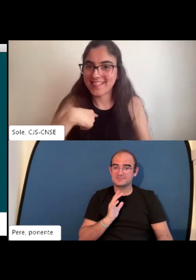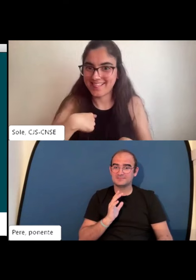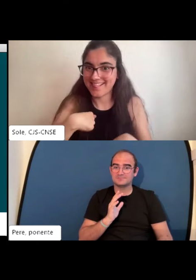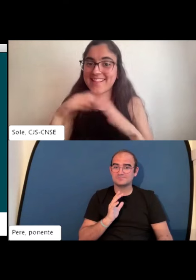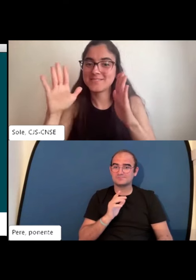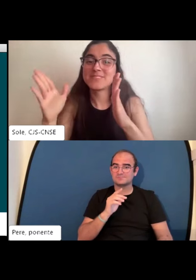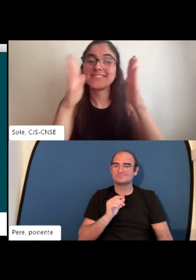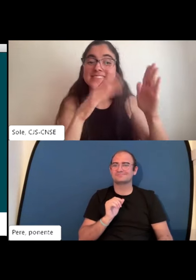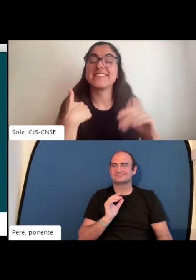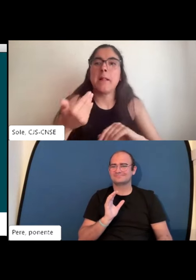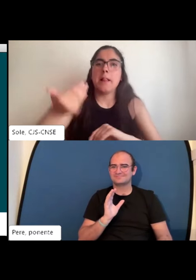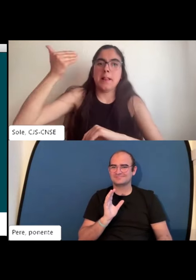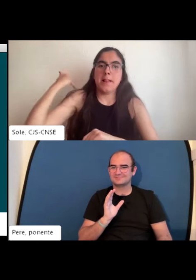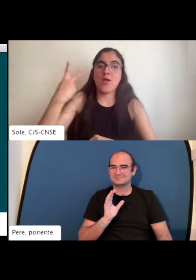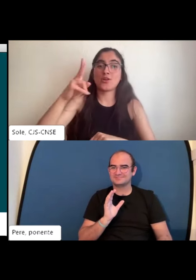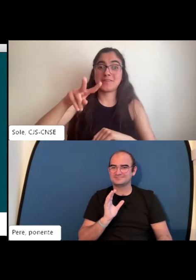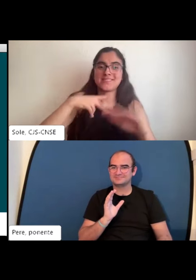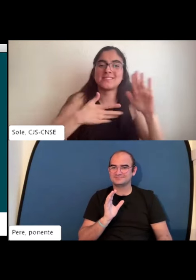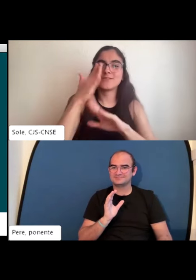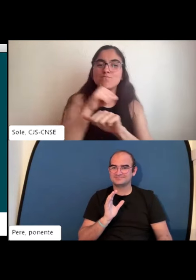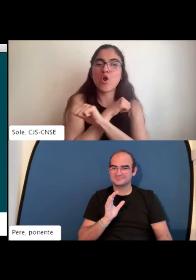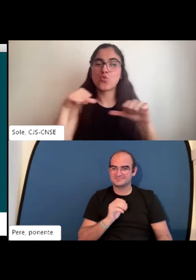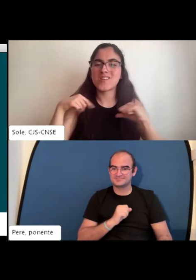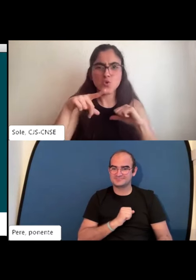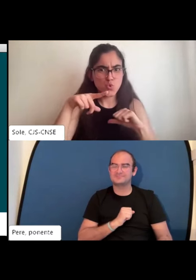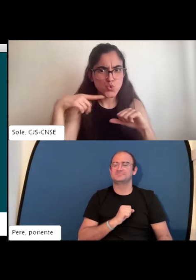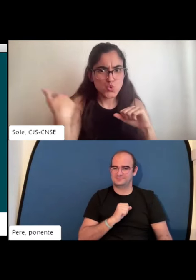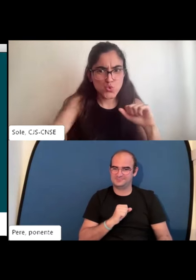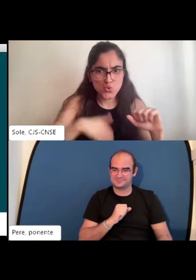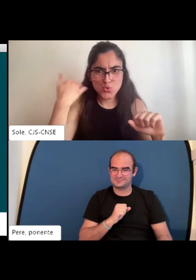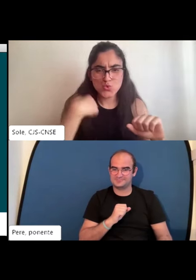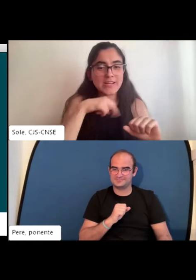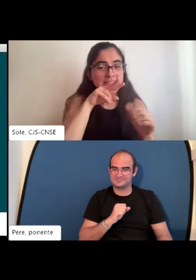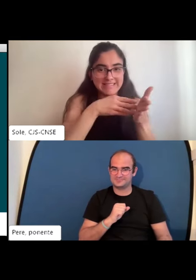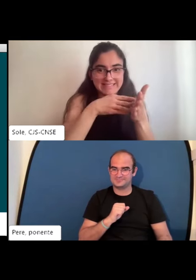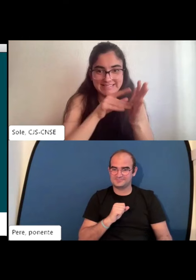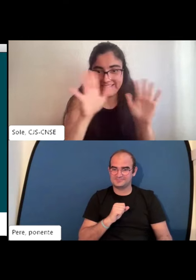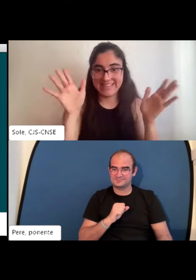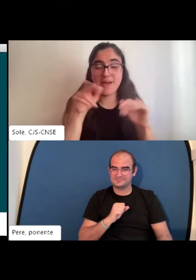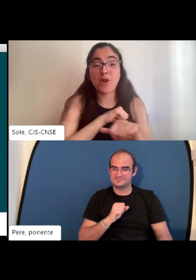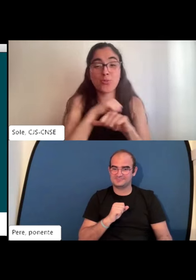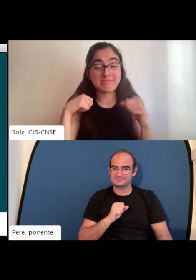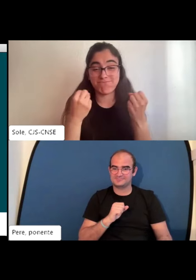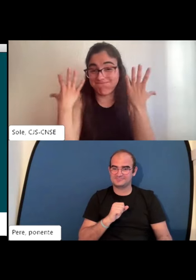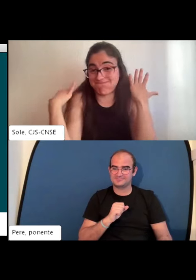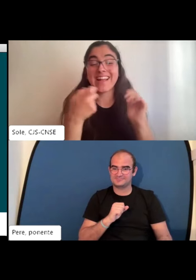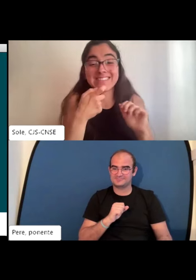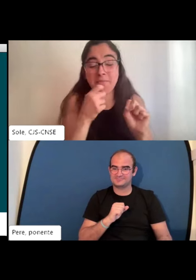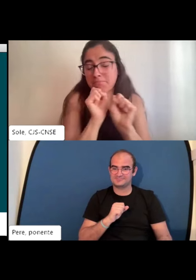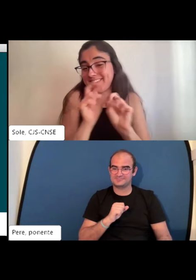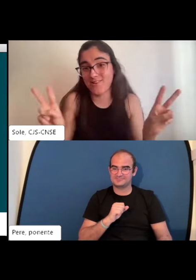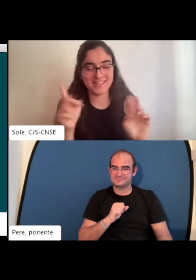resultó fácil el hablar francés porque yo sé francés hace dos meses estuve en Portugal y madre mía tenía